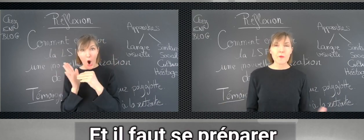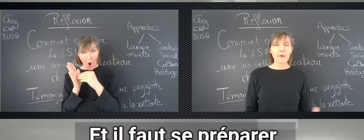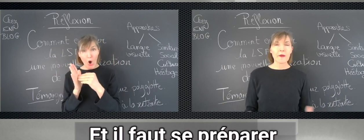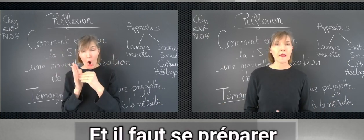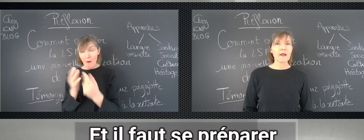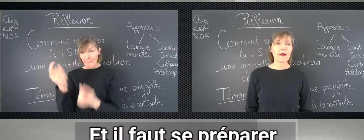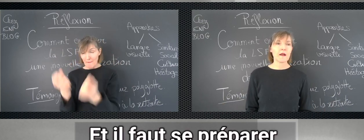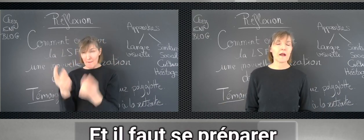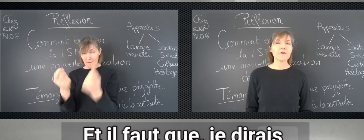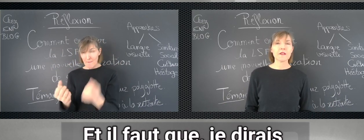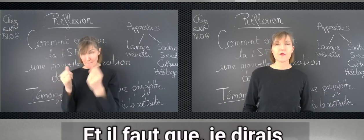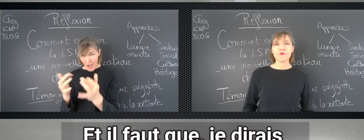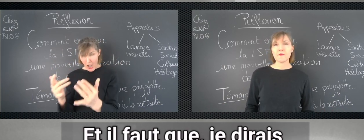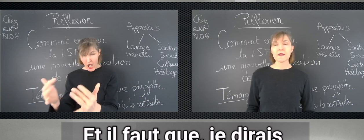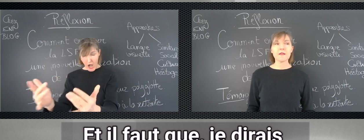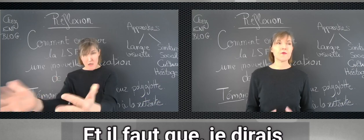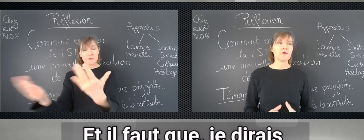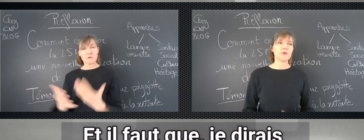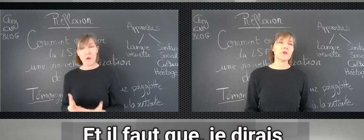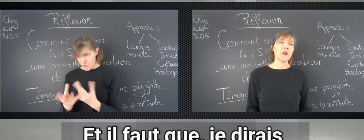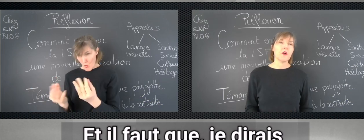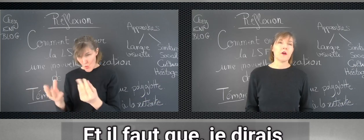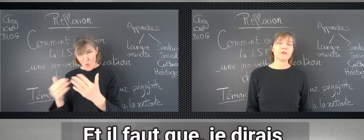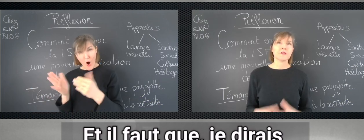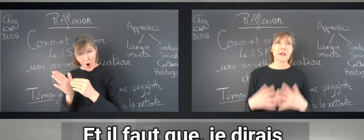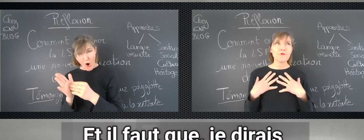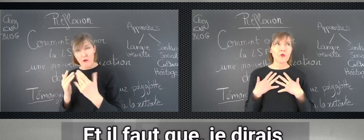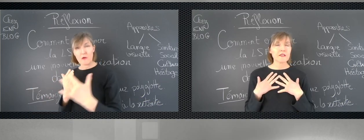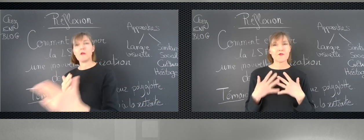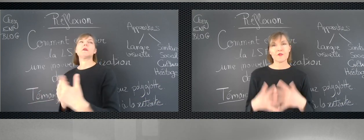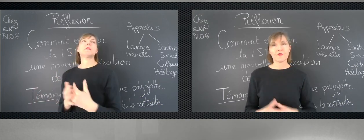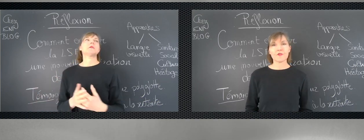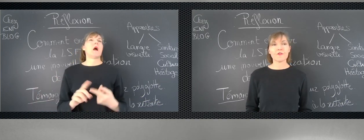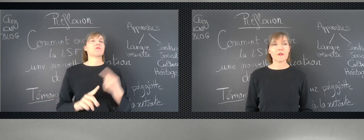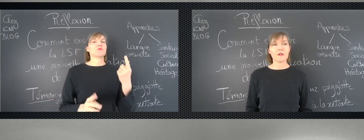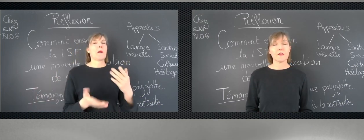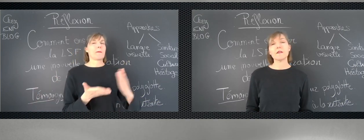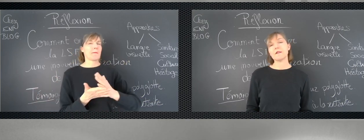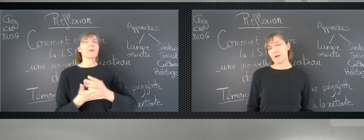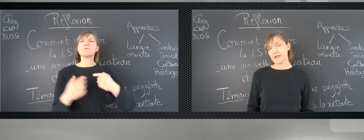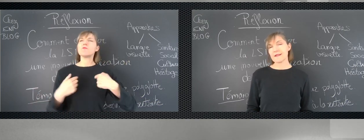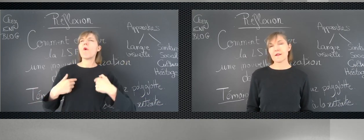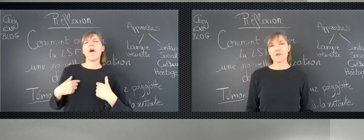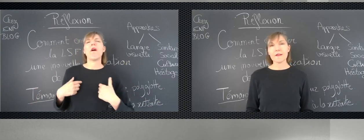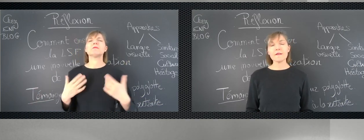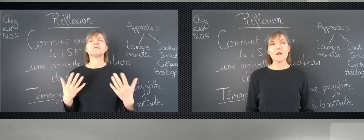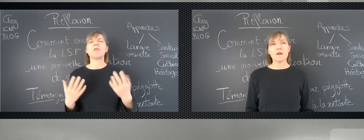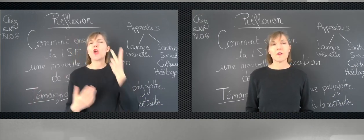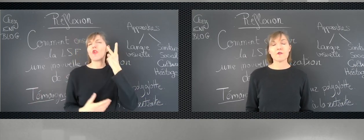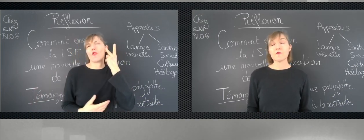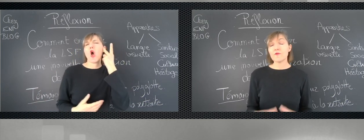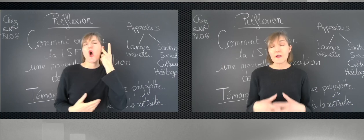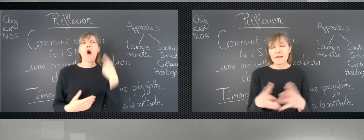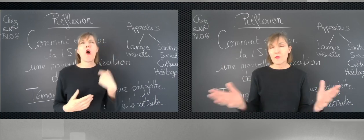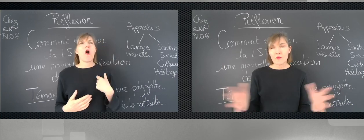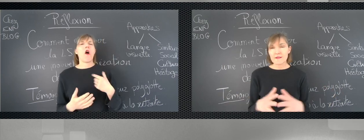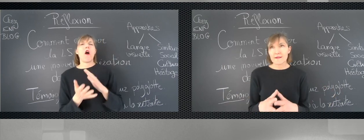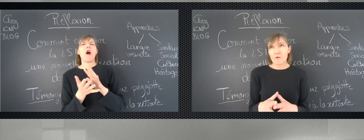préparer à accueillir ce public. il faut que, je dirais, moi, qui suis entendante et qui ai dépassé la cinquantaine, je vois ça, pour moi, c'est tellement